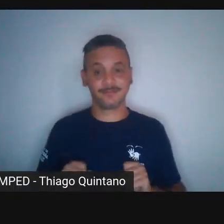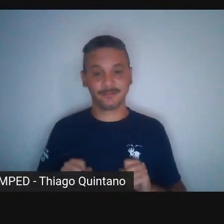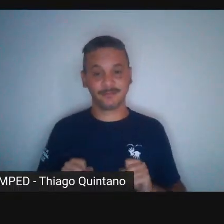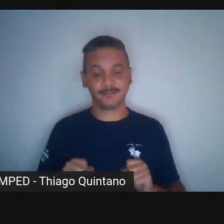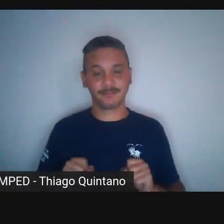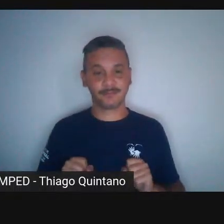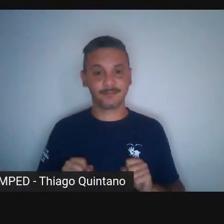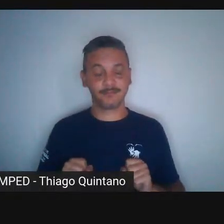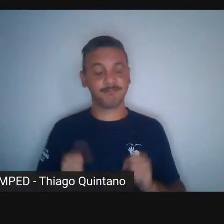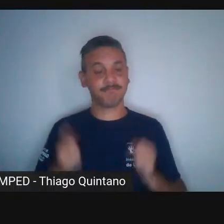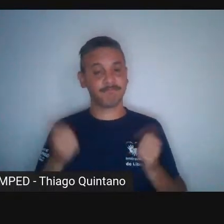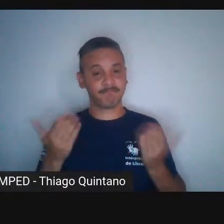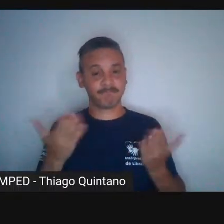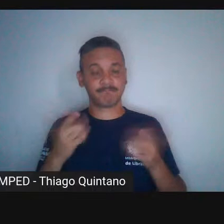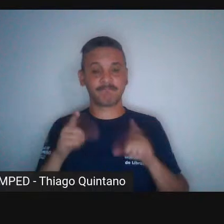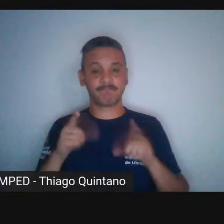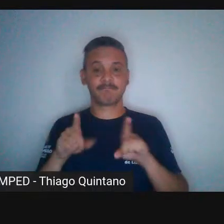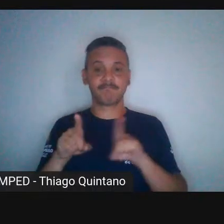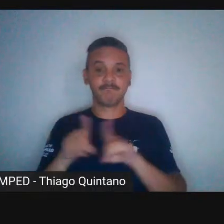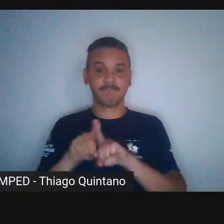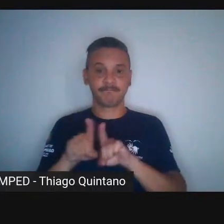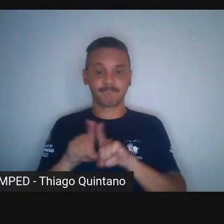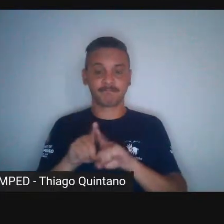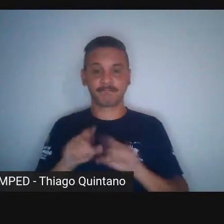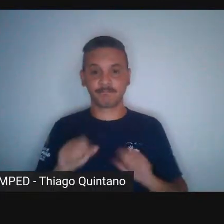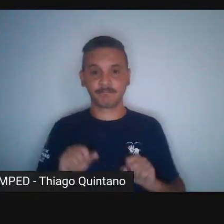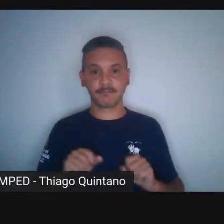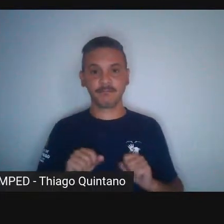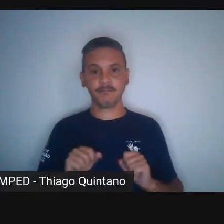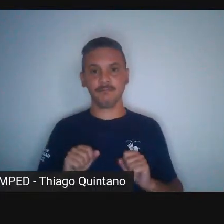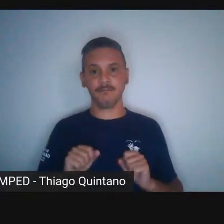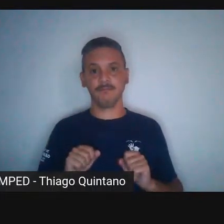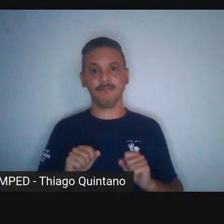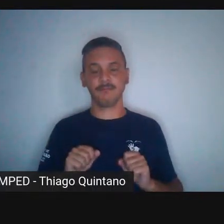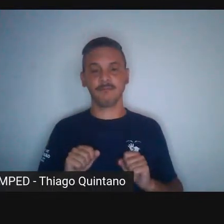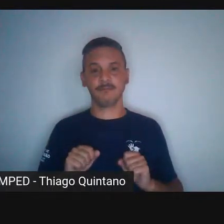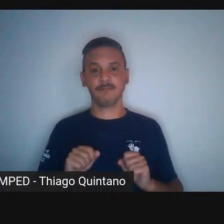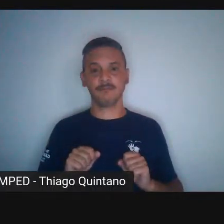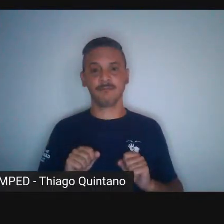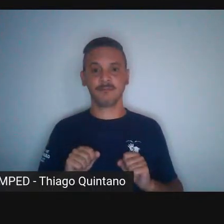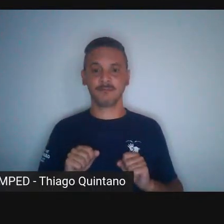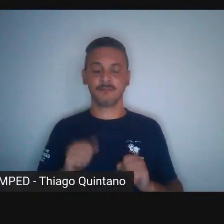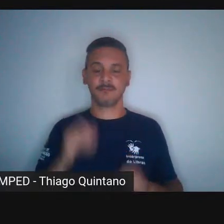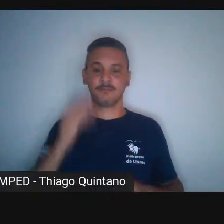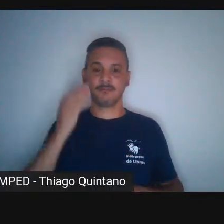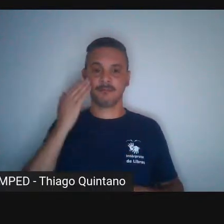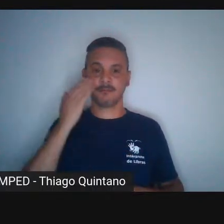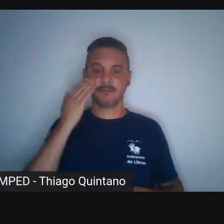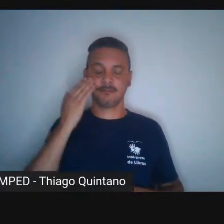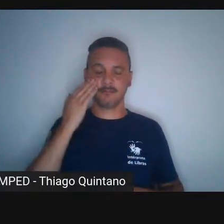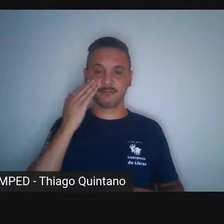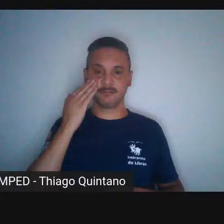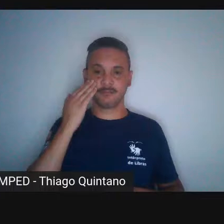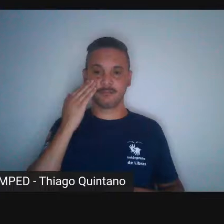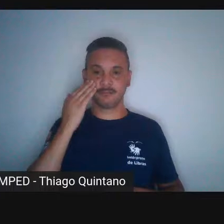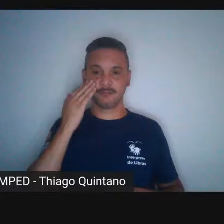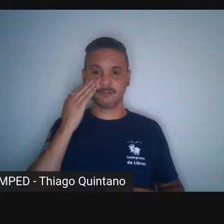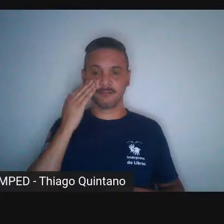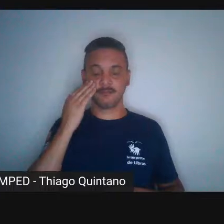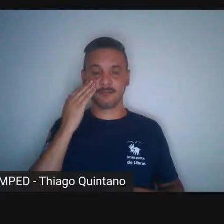Evidentemente, a crise que existe